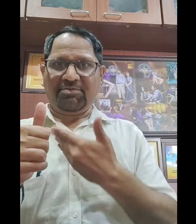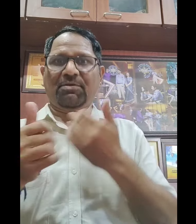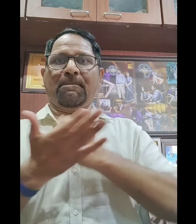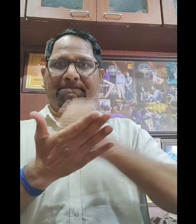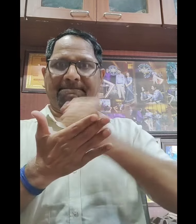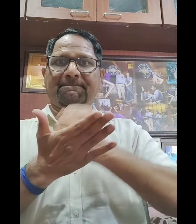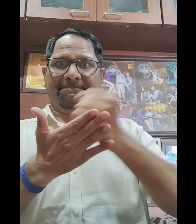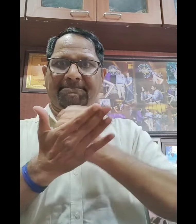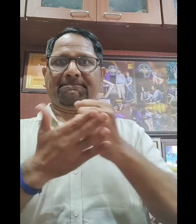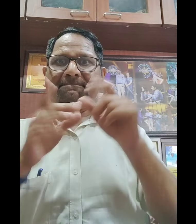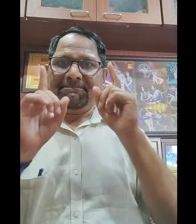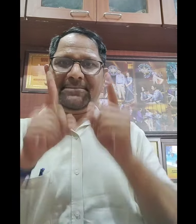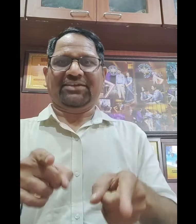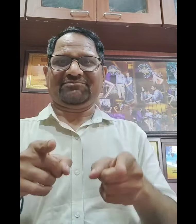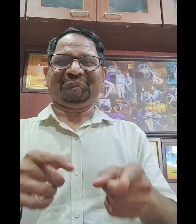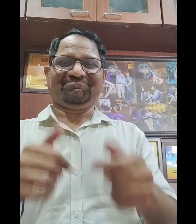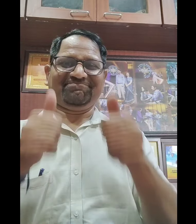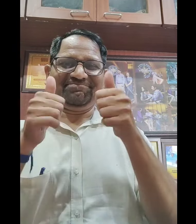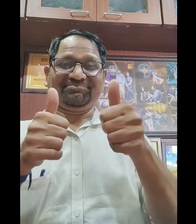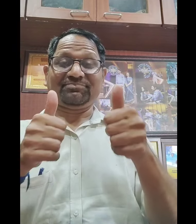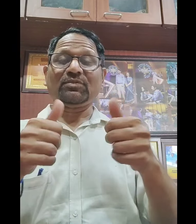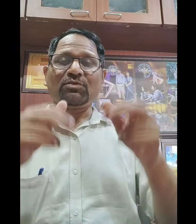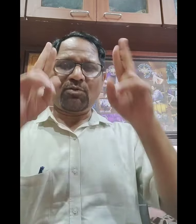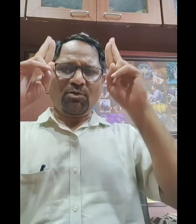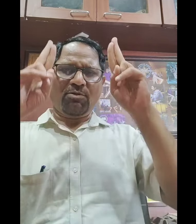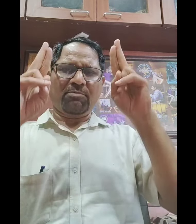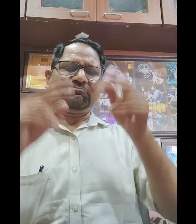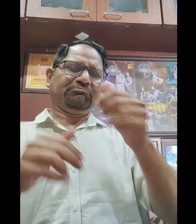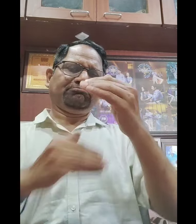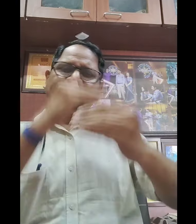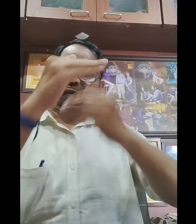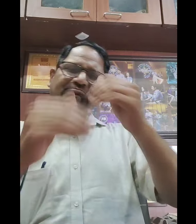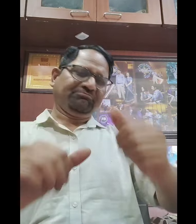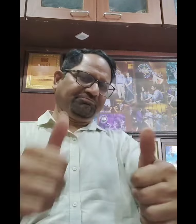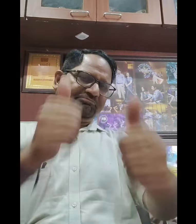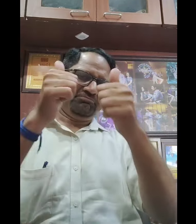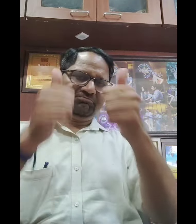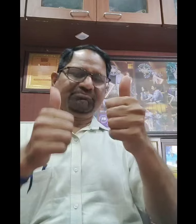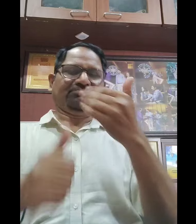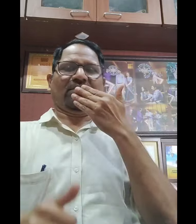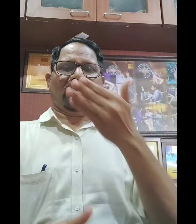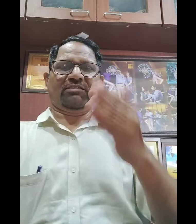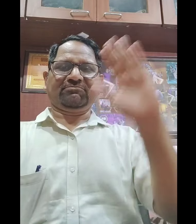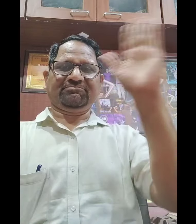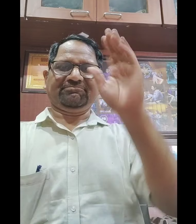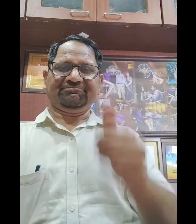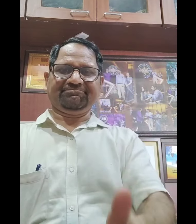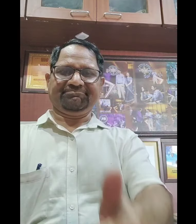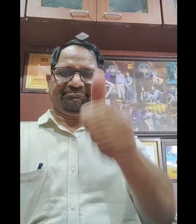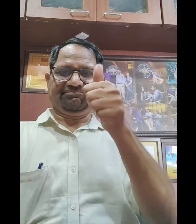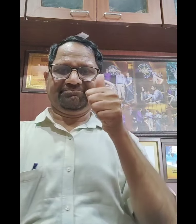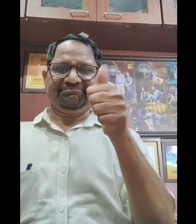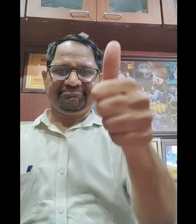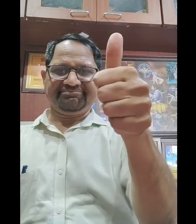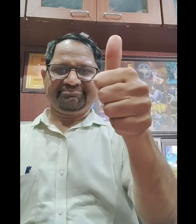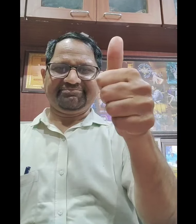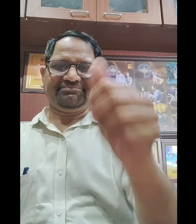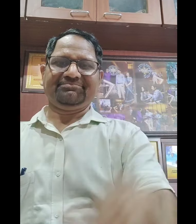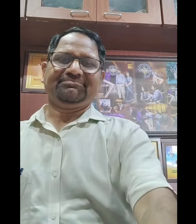हम सब लोग प्रयास करें इसके लिए और आशा है हमारी जीत होगी, धन्यवाद, जयन, भारत,